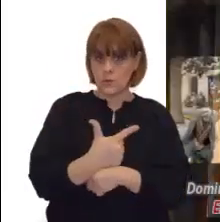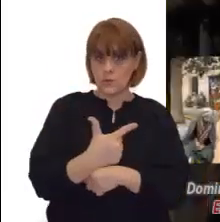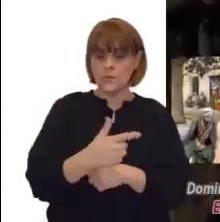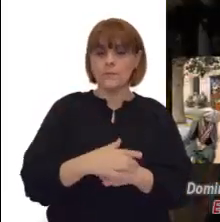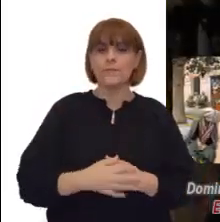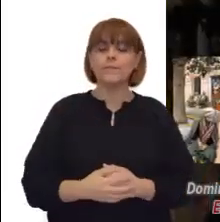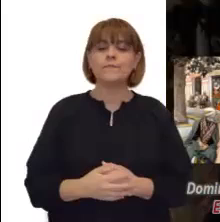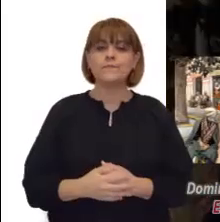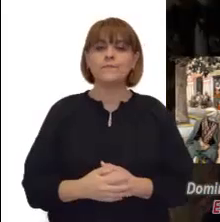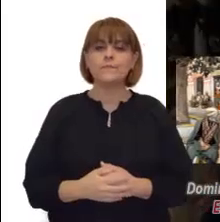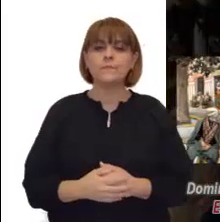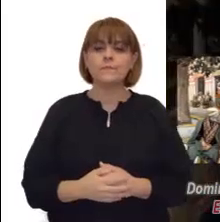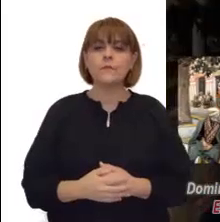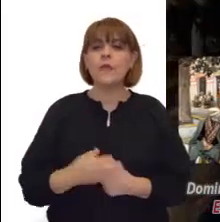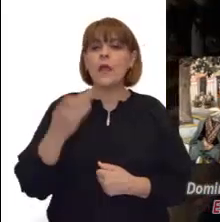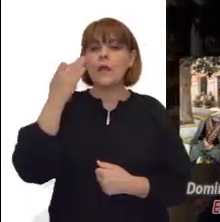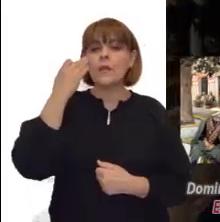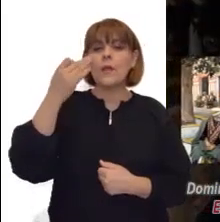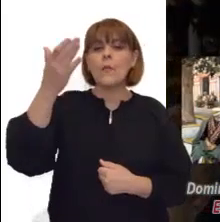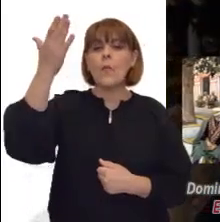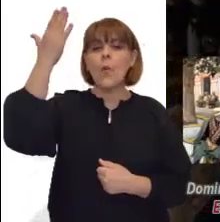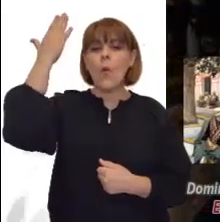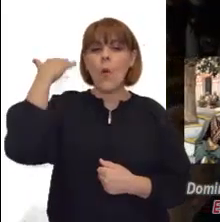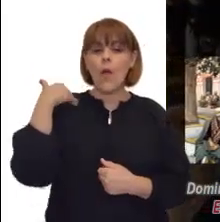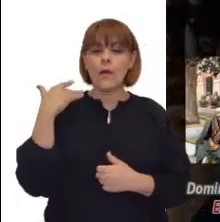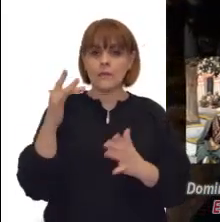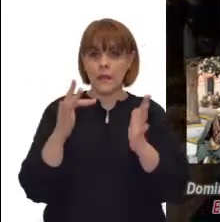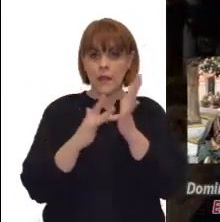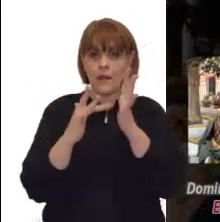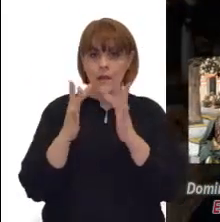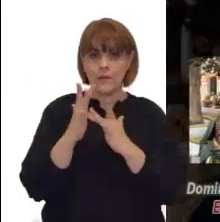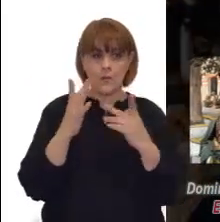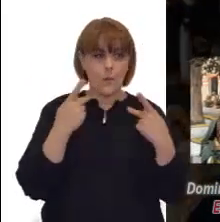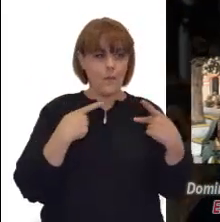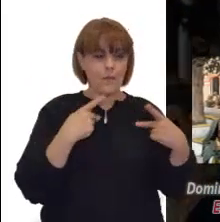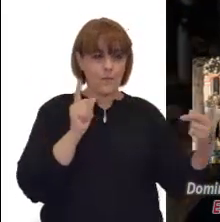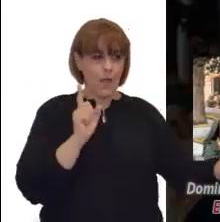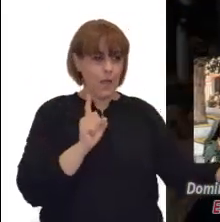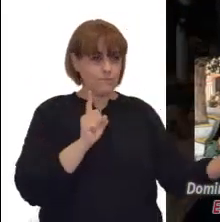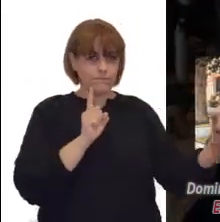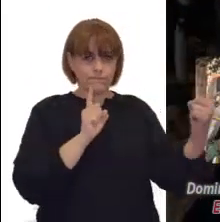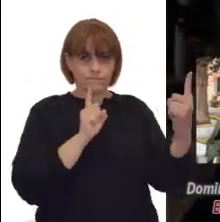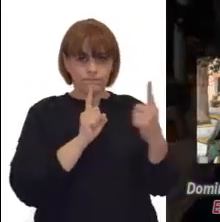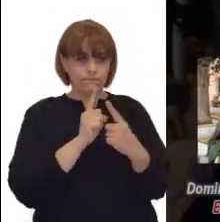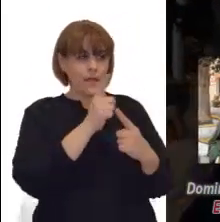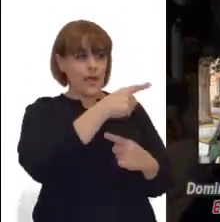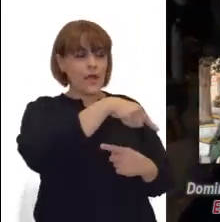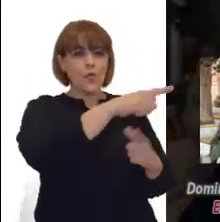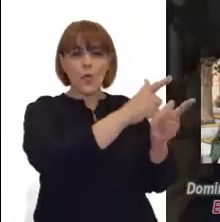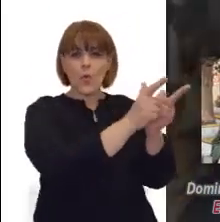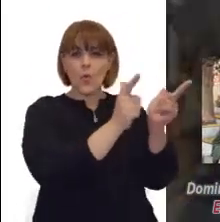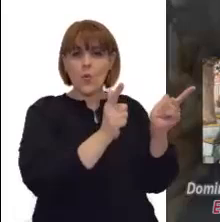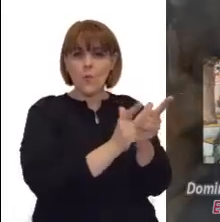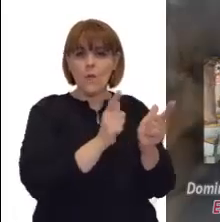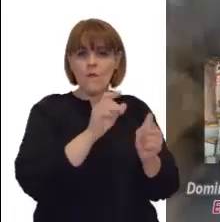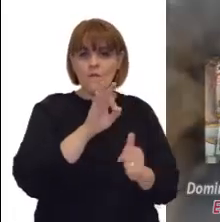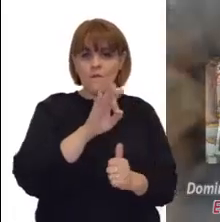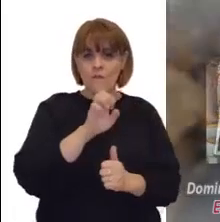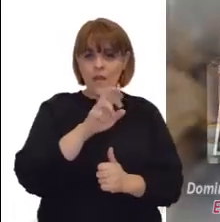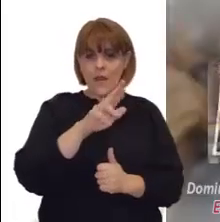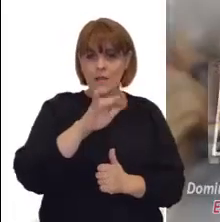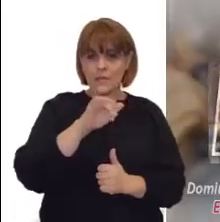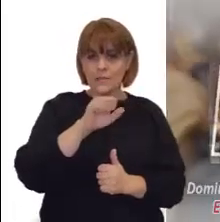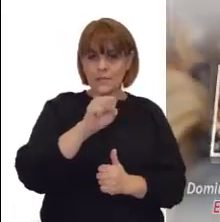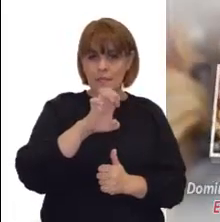fariseos y algunos escribas venidos de Jerusalén. Viendo que algunos de los discípulos de Jesús comían con las manos